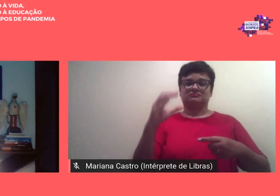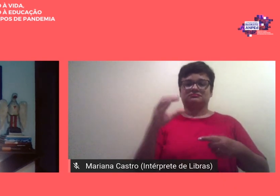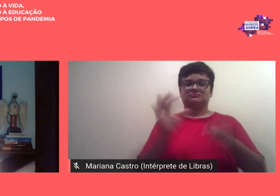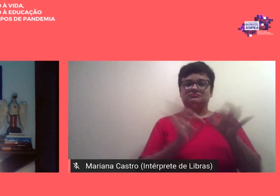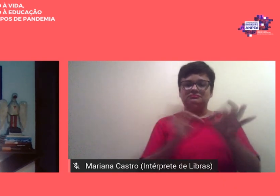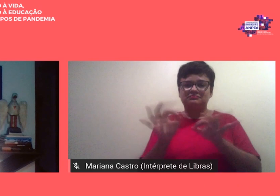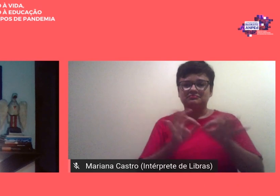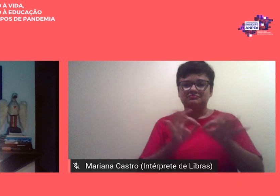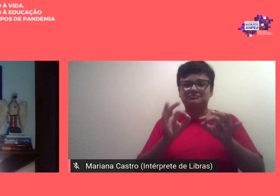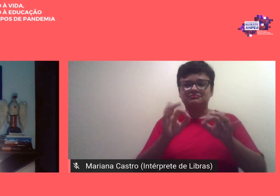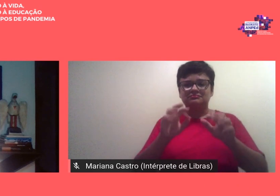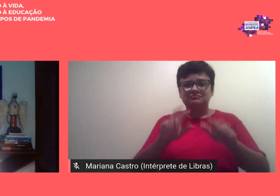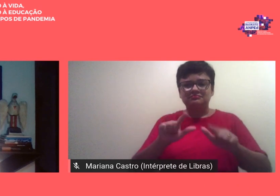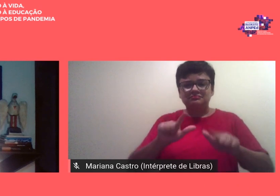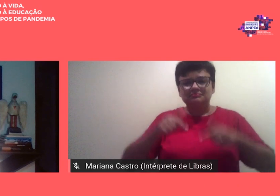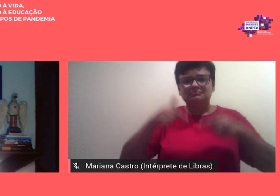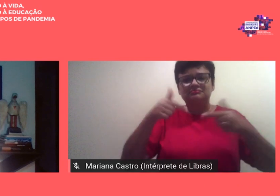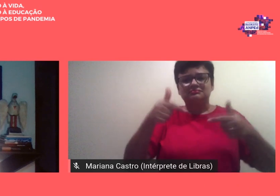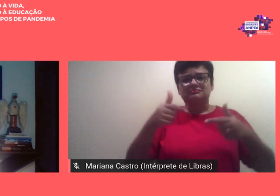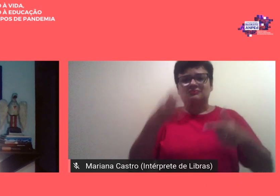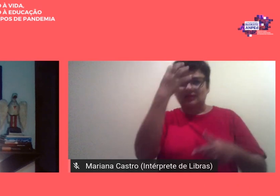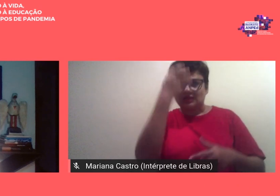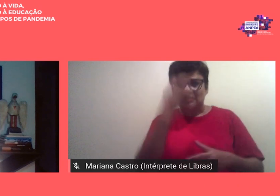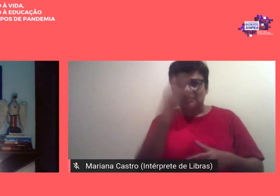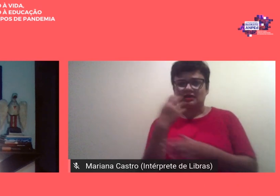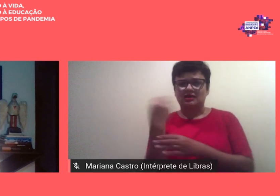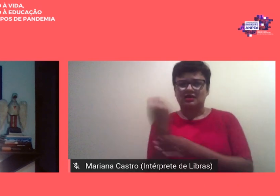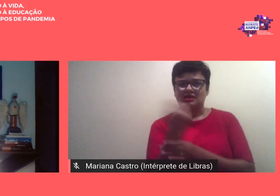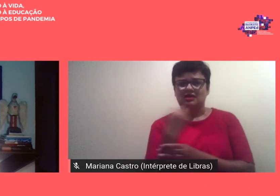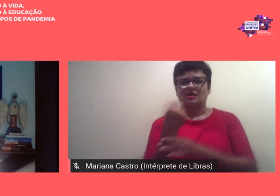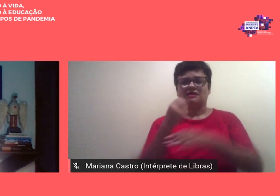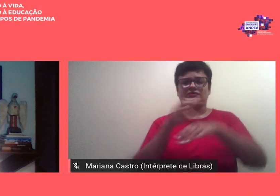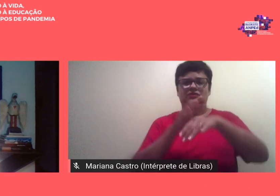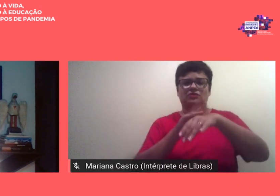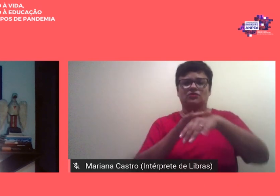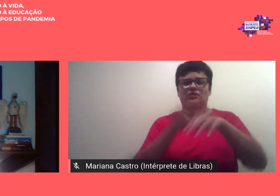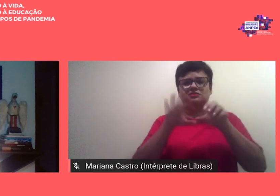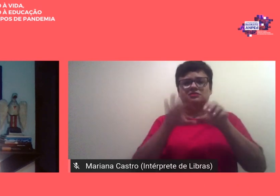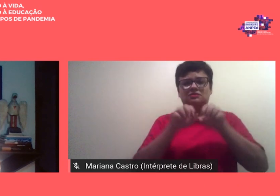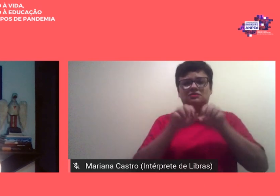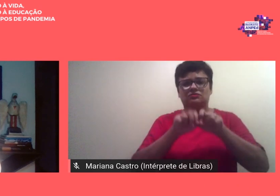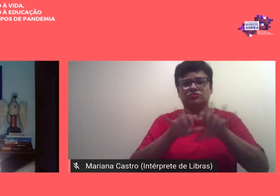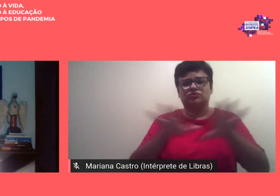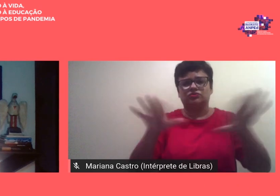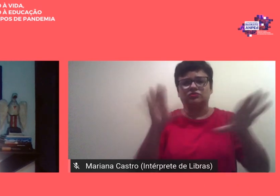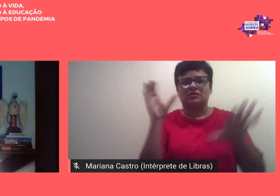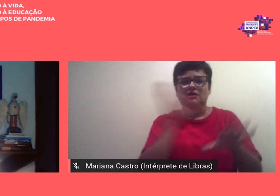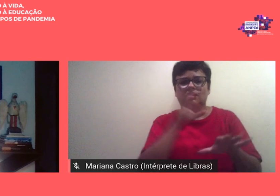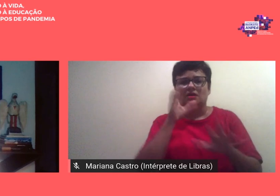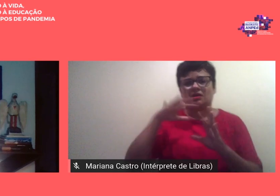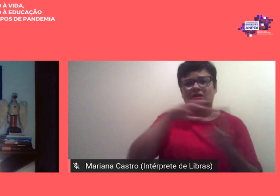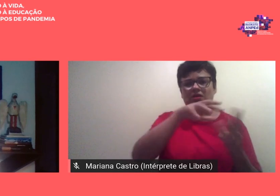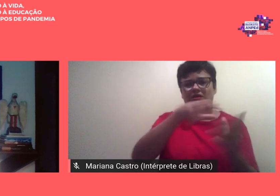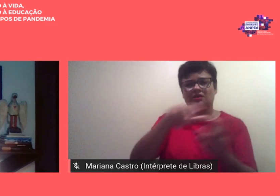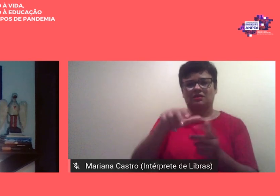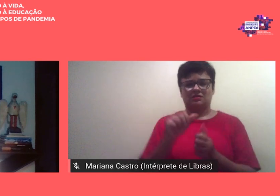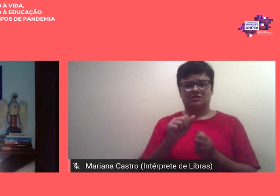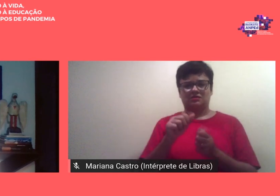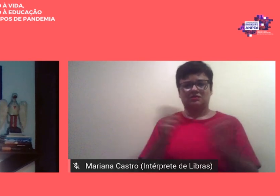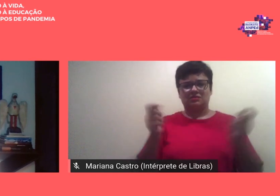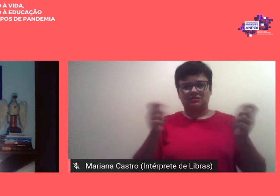enfrentamento da gravidade da doença que rapidamente se espalhou por todo o mundo como resultado do